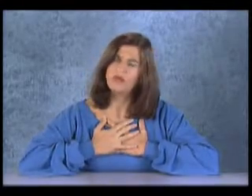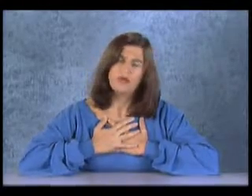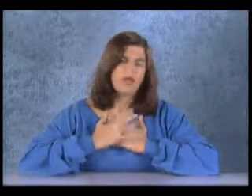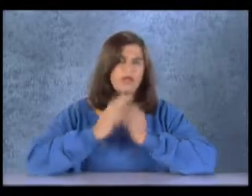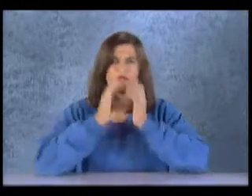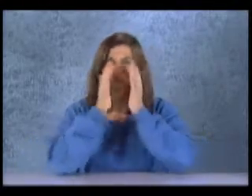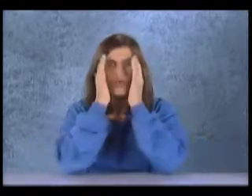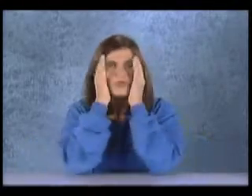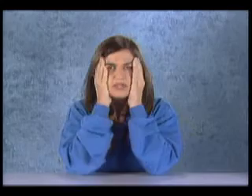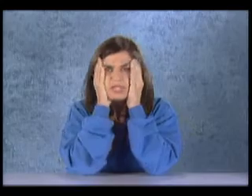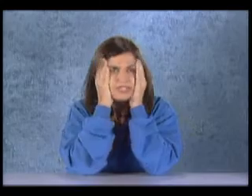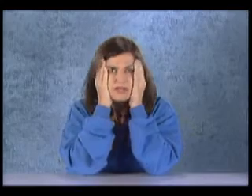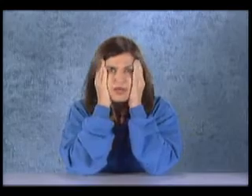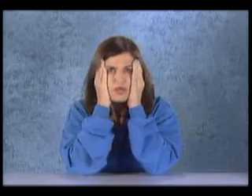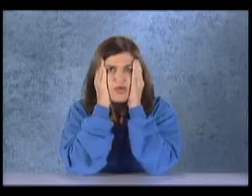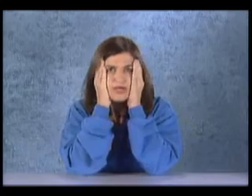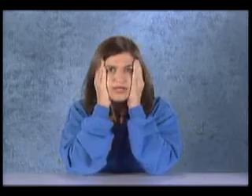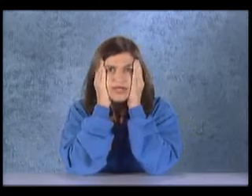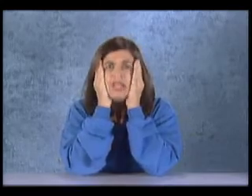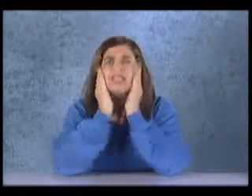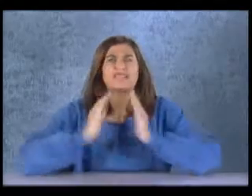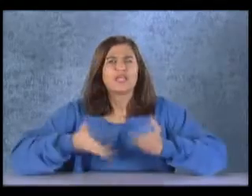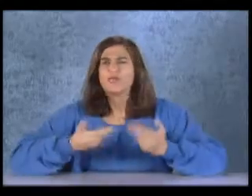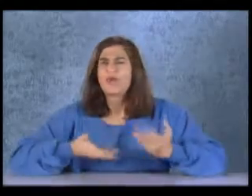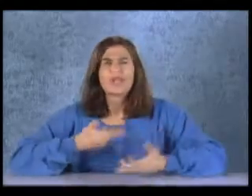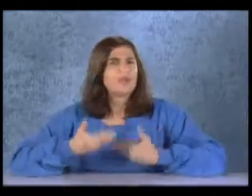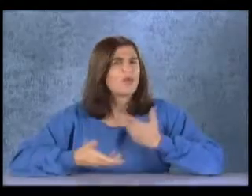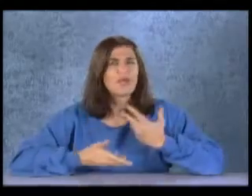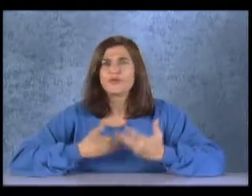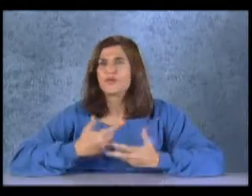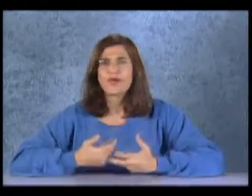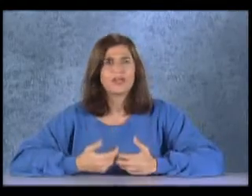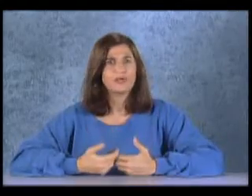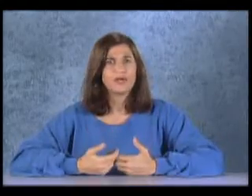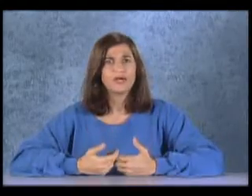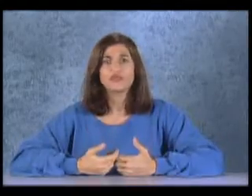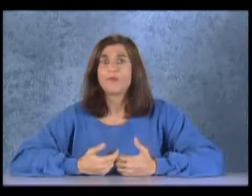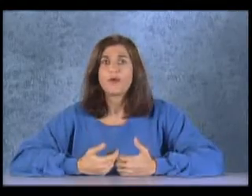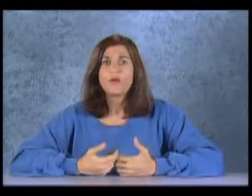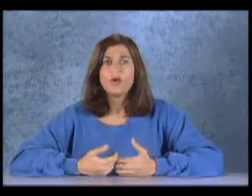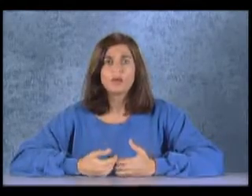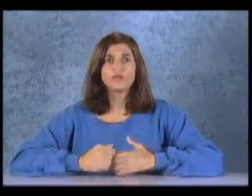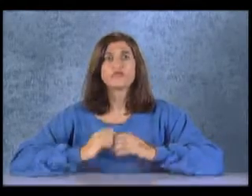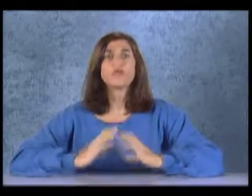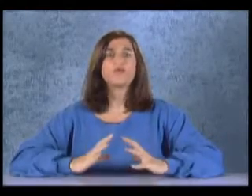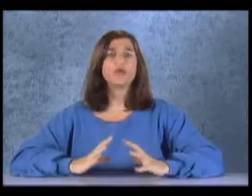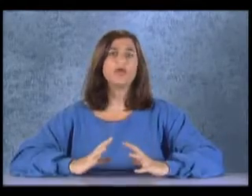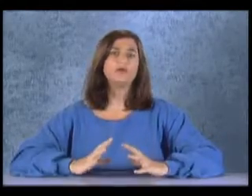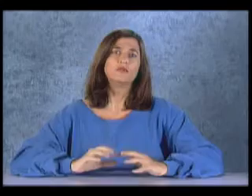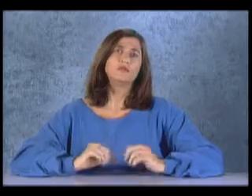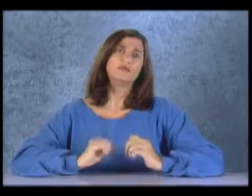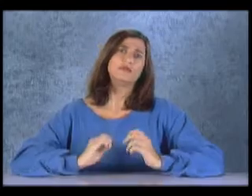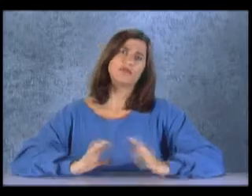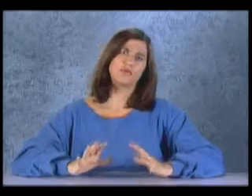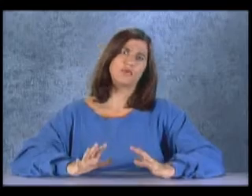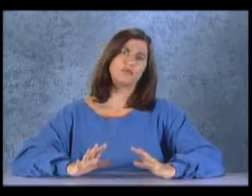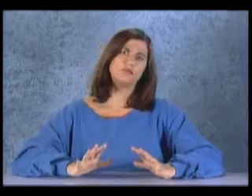Ele ficou com tanta vergonha que saiu correndo, correndo, correndo. Só parou quando chegou no rio e se jogou.